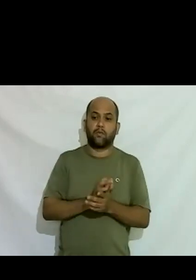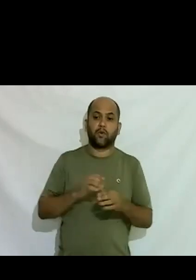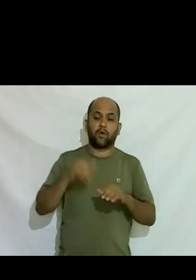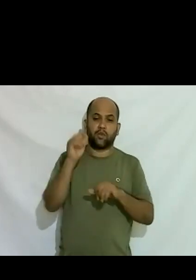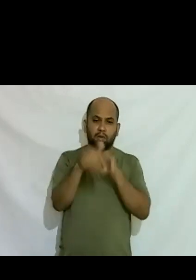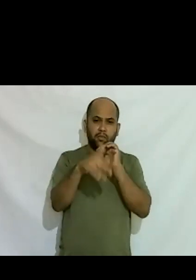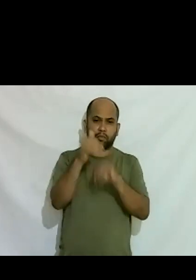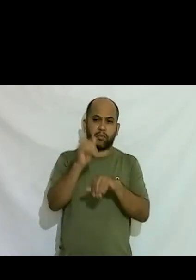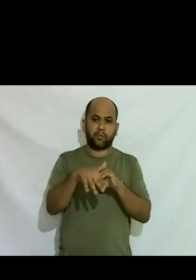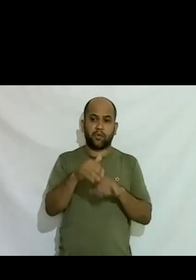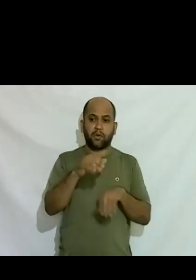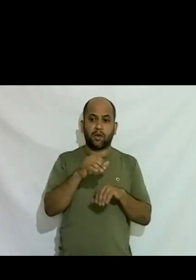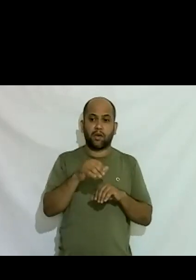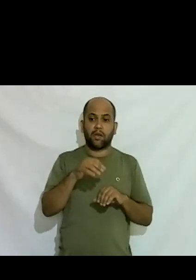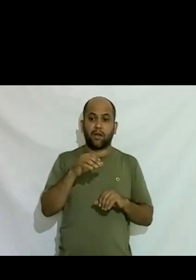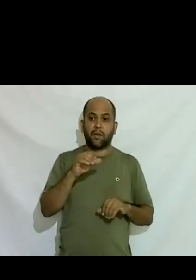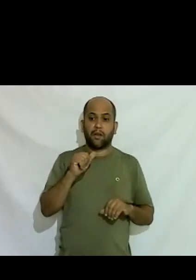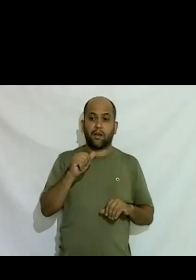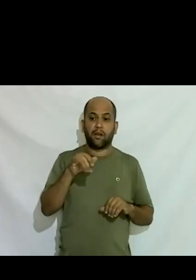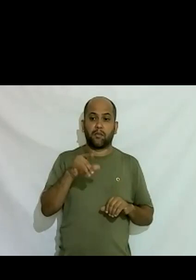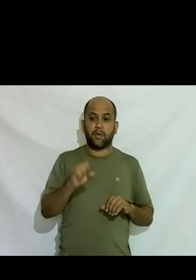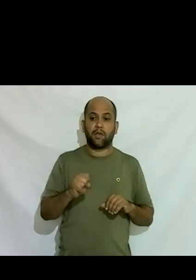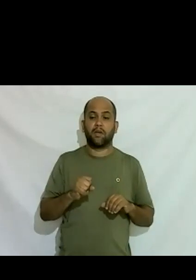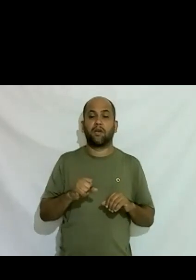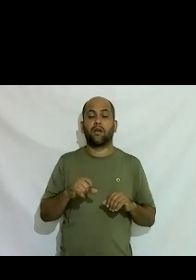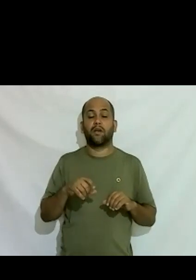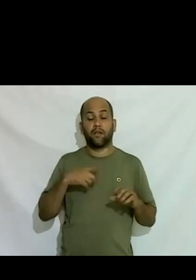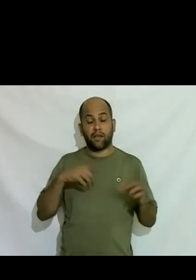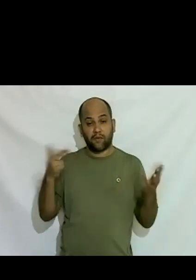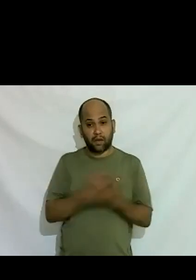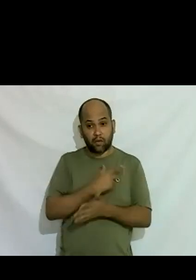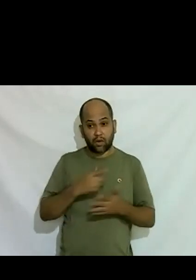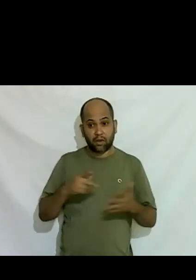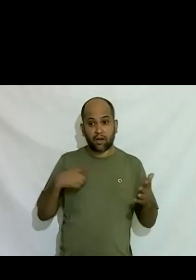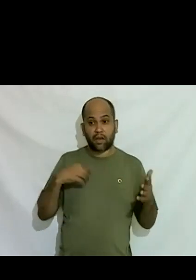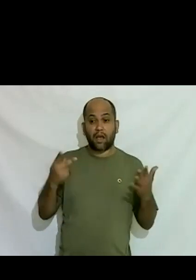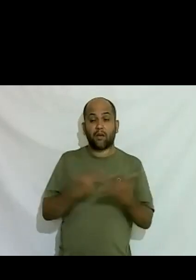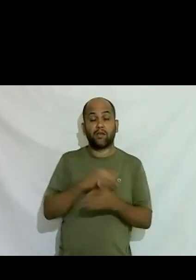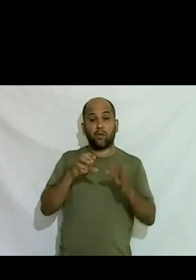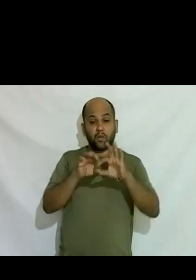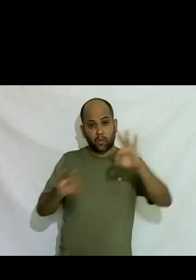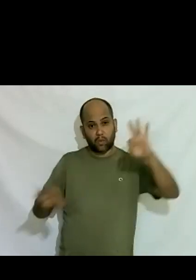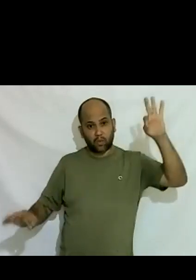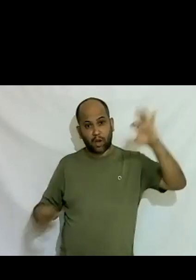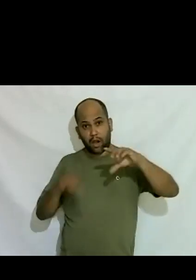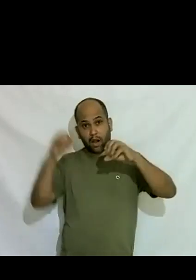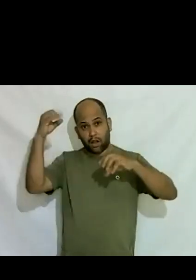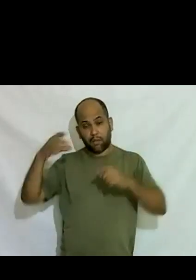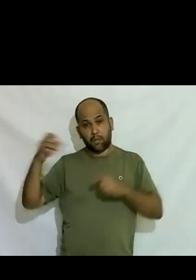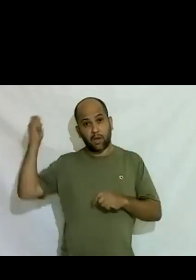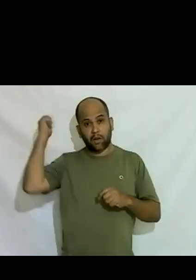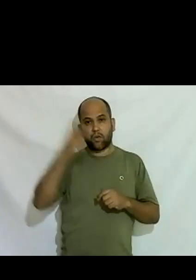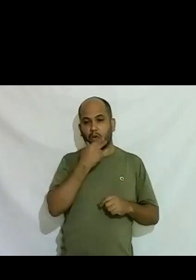que foram dois homossexuais estavam andando de mão dada e alguém um rapaz veio com uma lâmpada e deu na cabeça de um deles